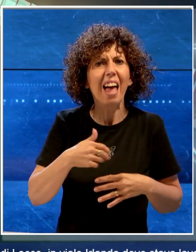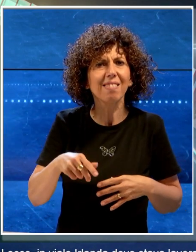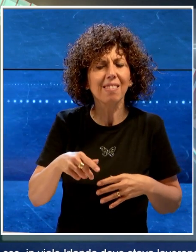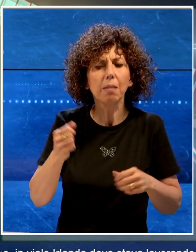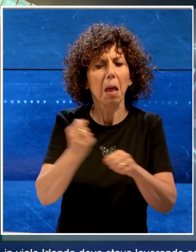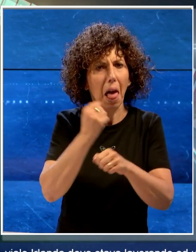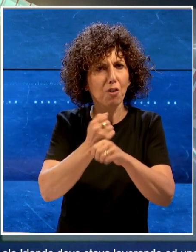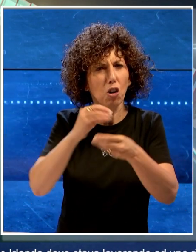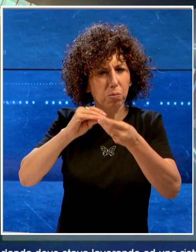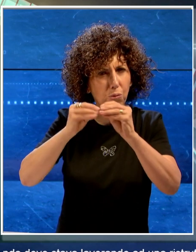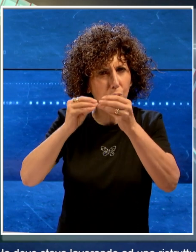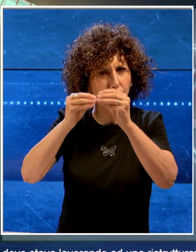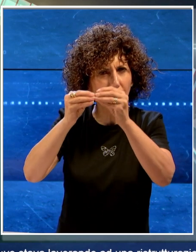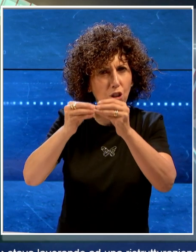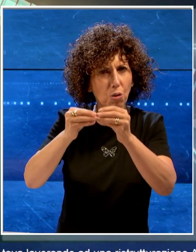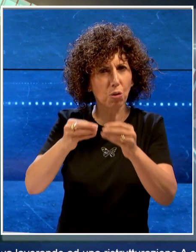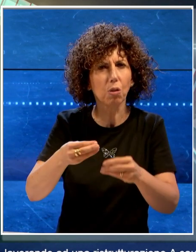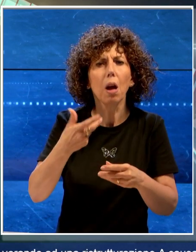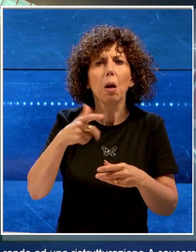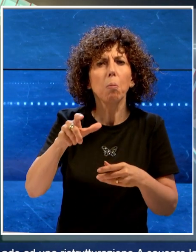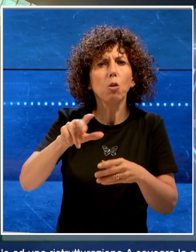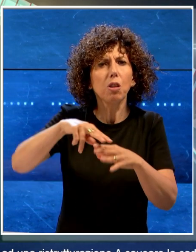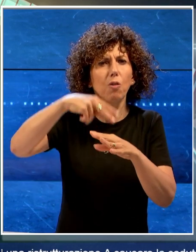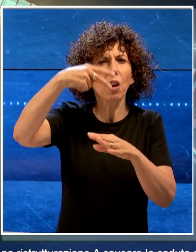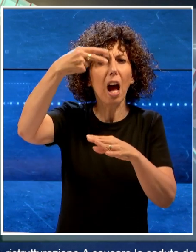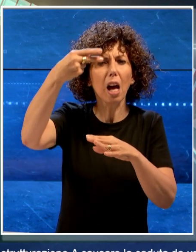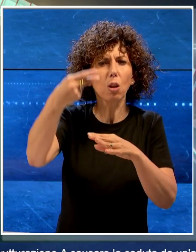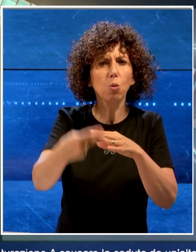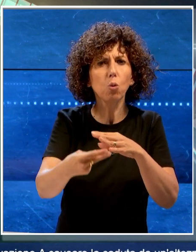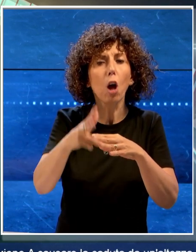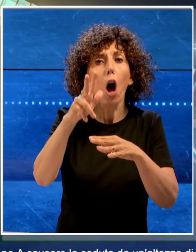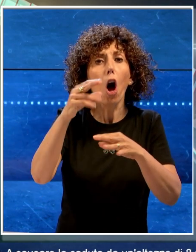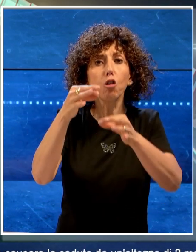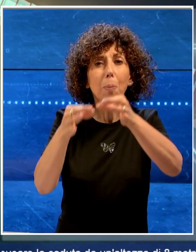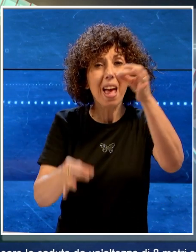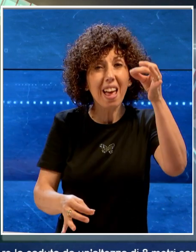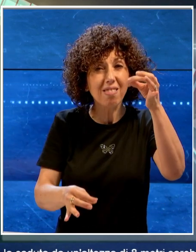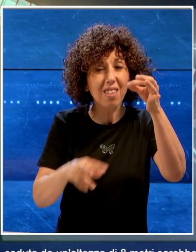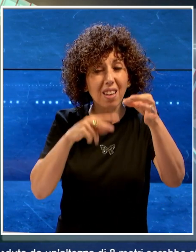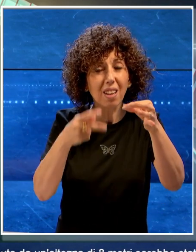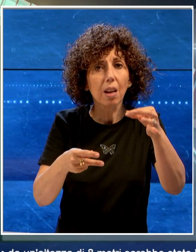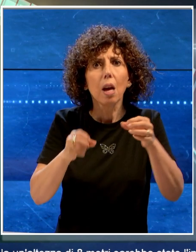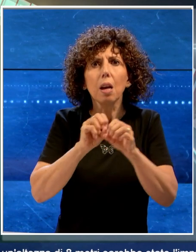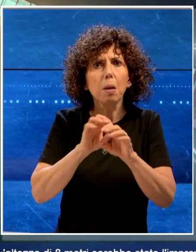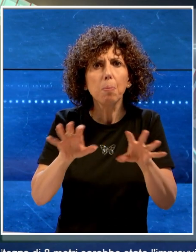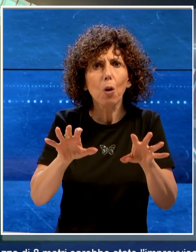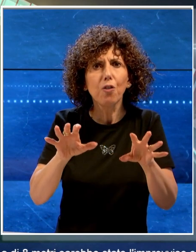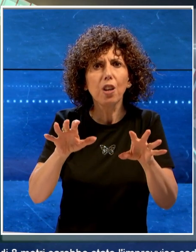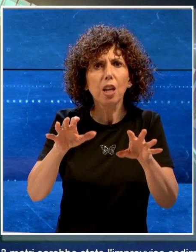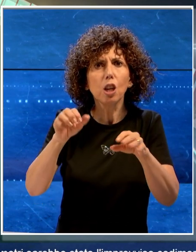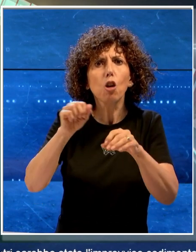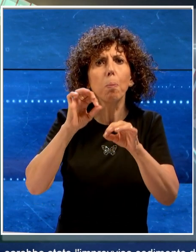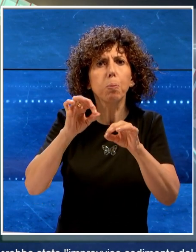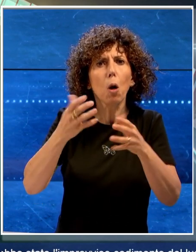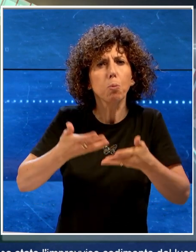una ristrutturazione a causare la caduta da un'altezza di 8 metri, sarebbe stato l'improvviso cedimento